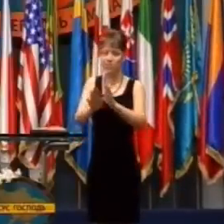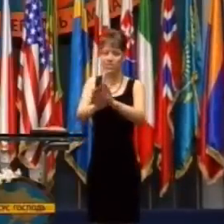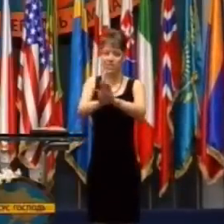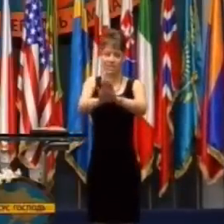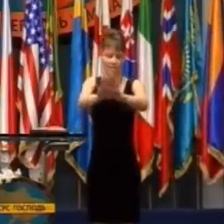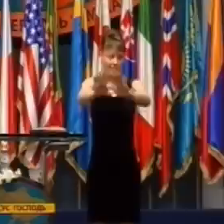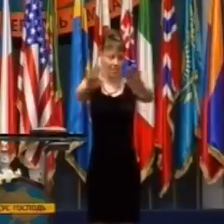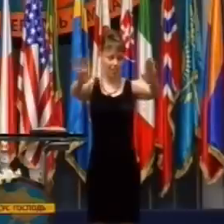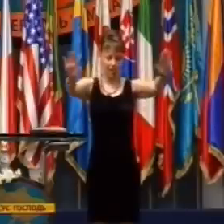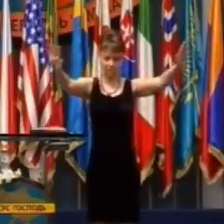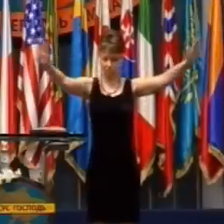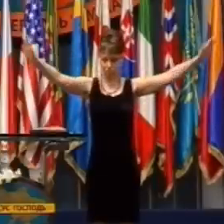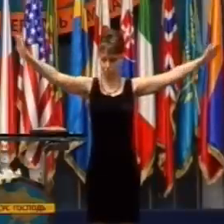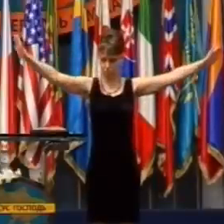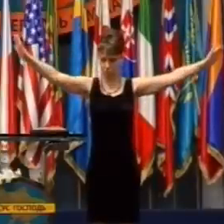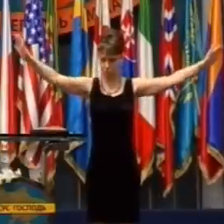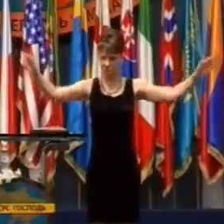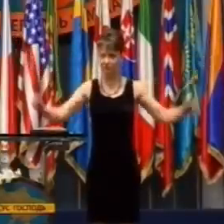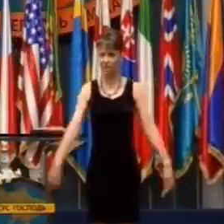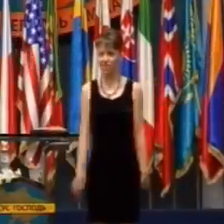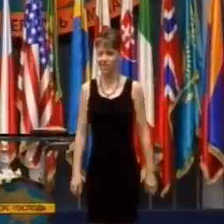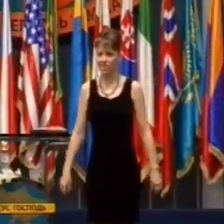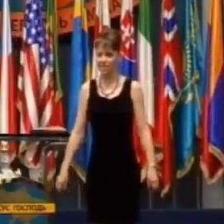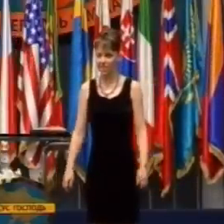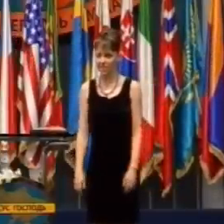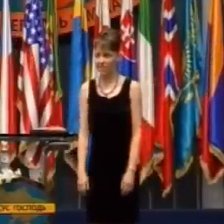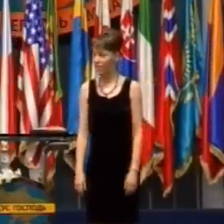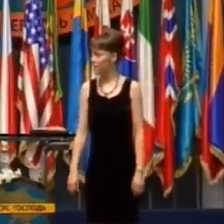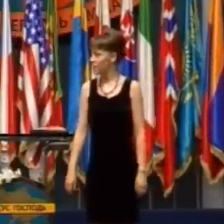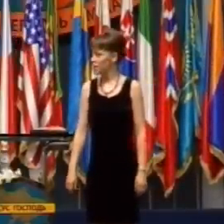A videli sme, ako tornáda buď my zli,